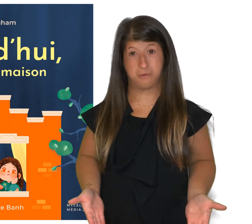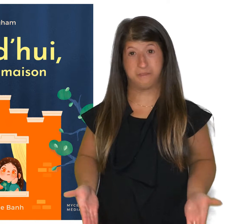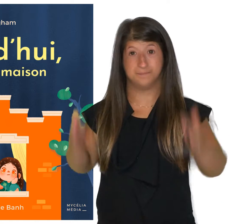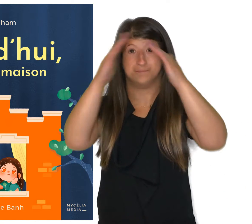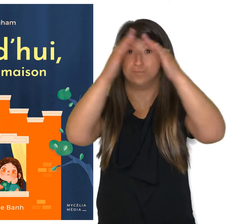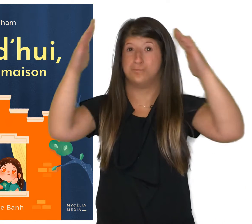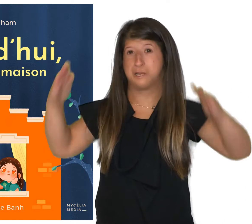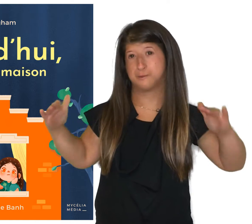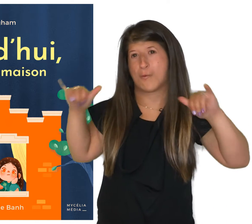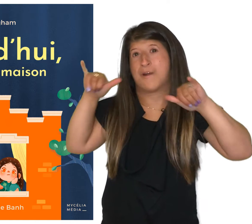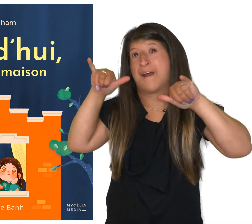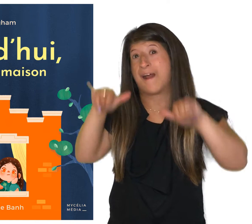à la maison.